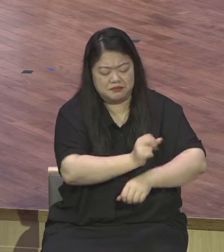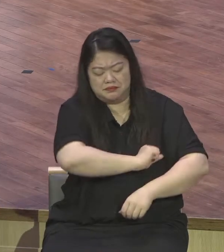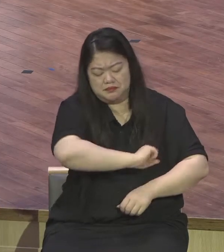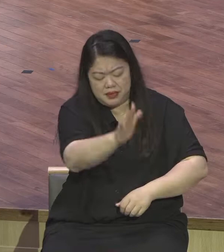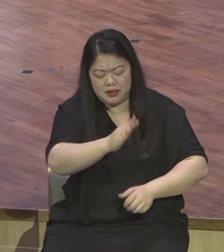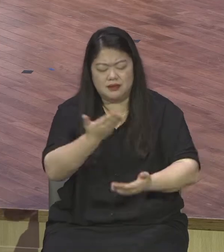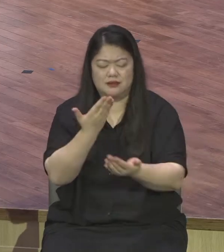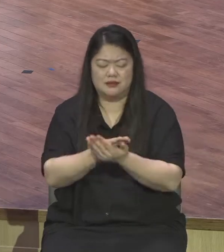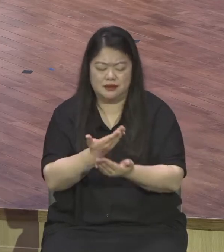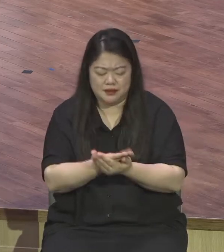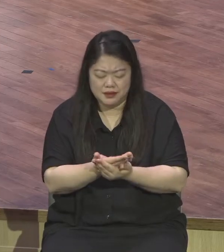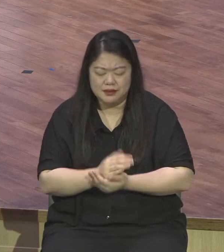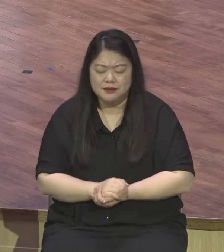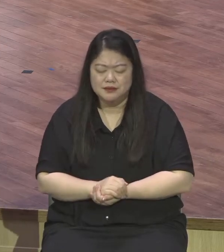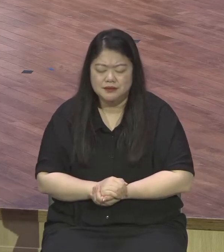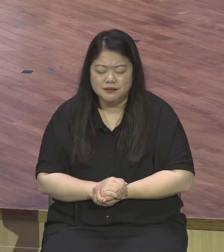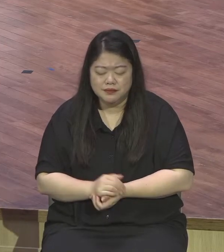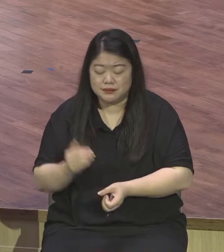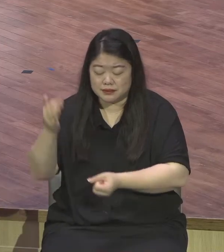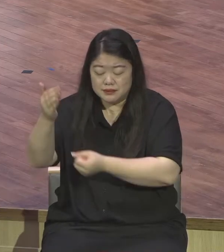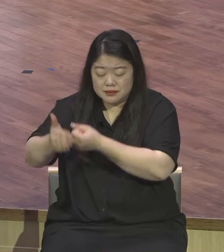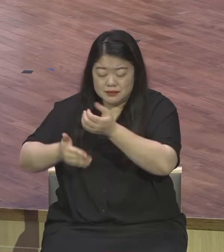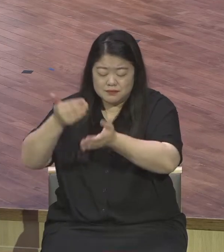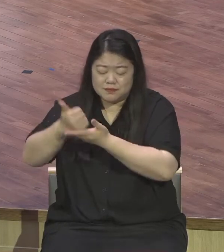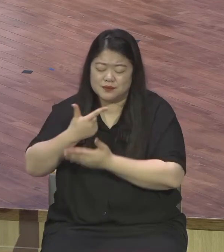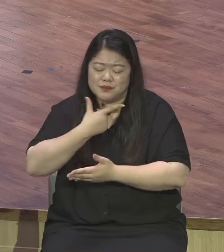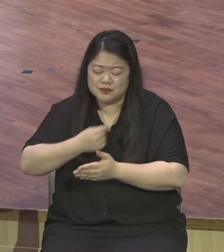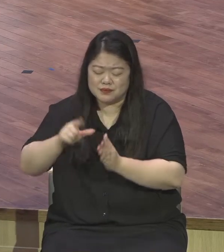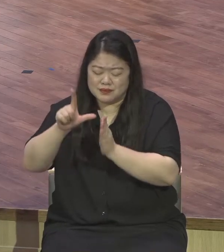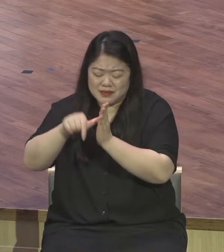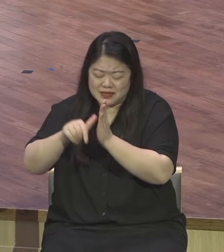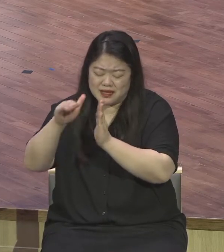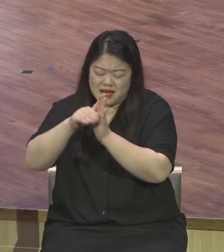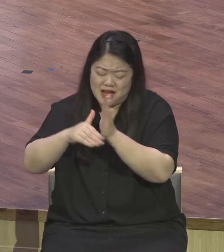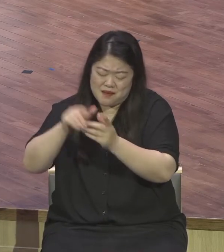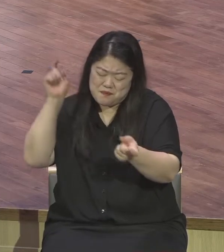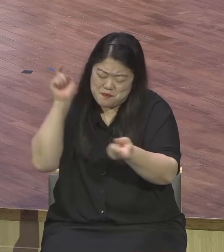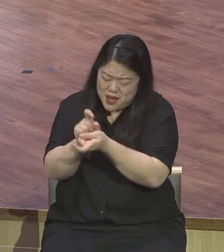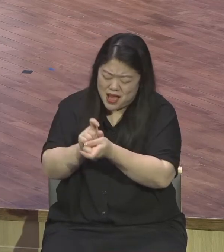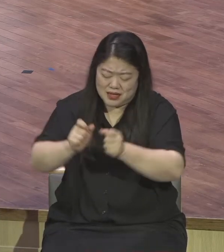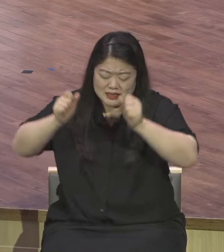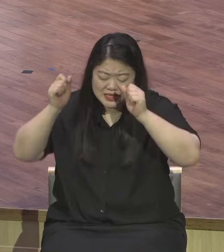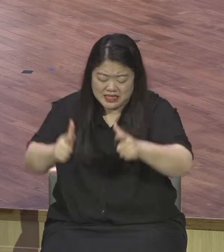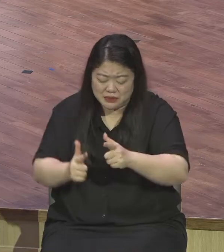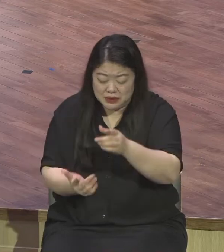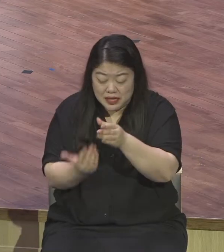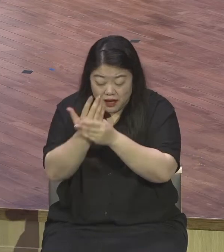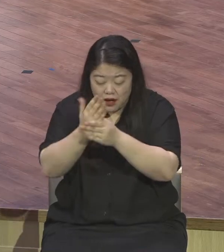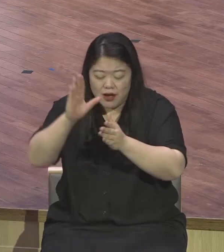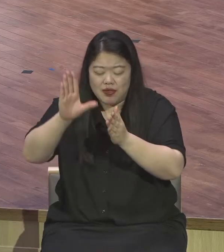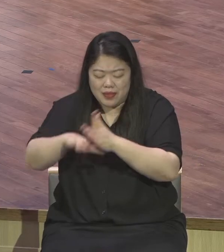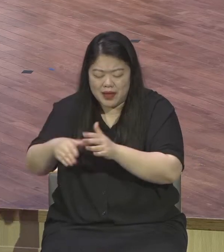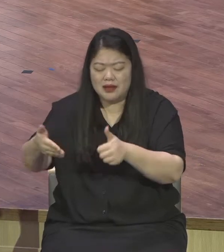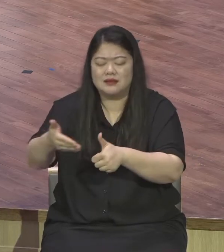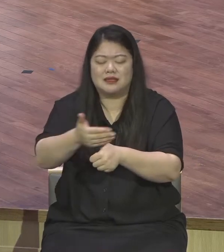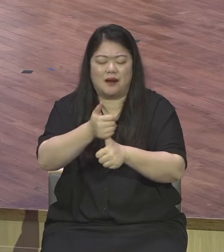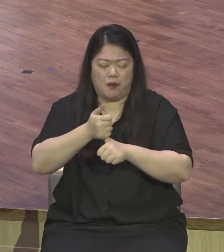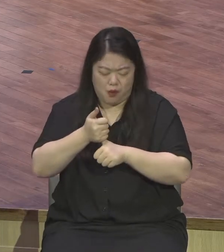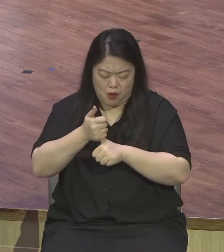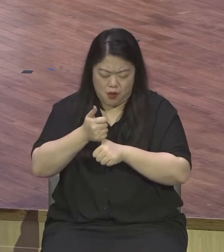주었을 때 그 기회를 놓치지 말고 그 기회 속에 하나님께서 주시는 모든 예배에 놓은 응답을 받고